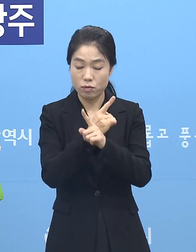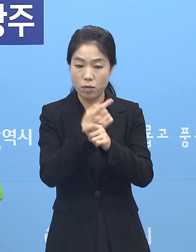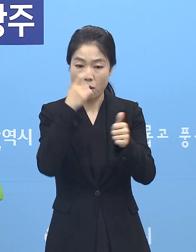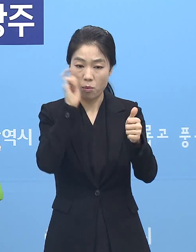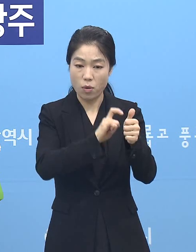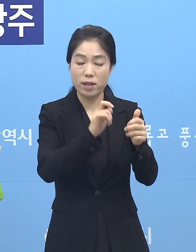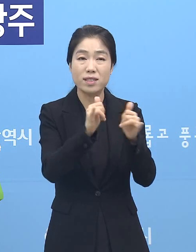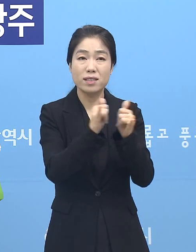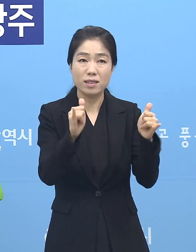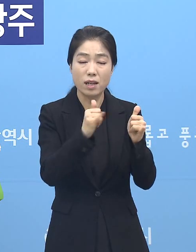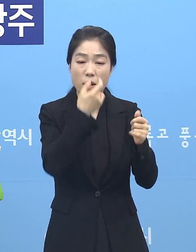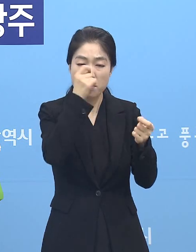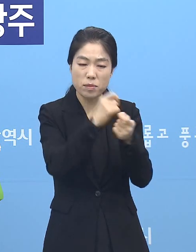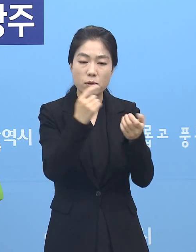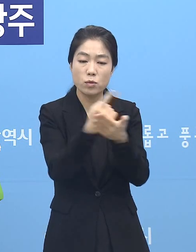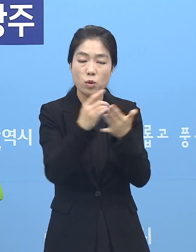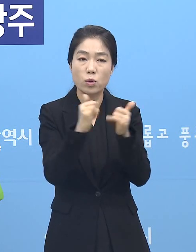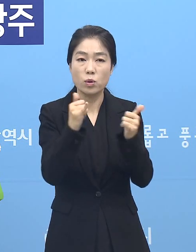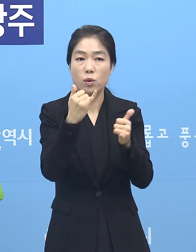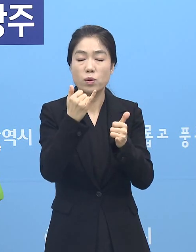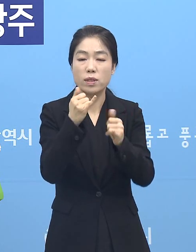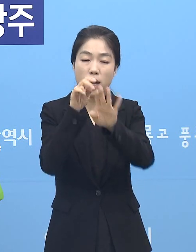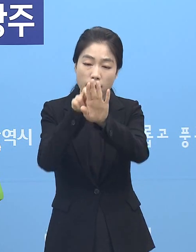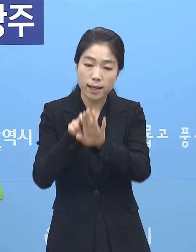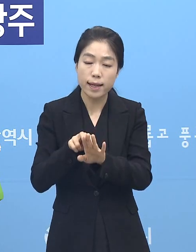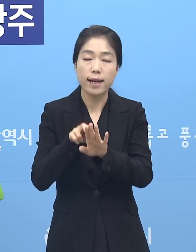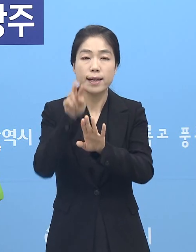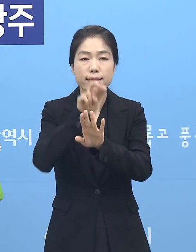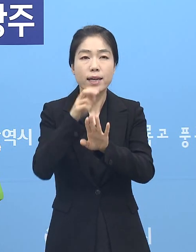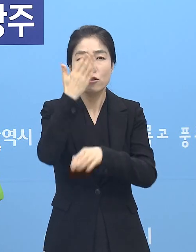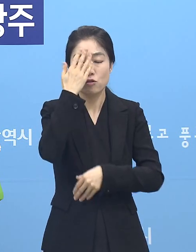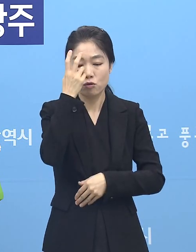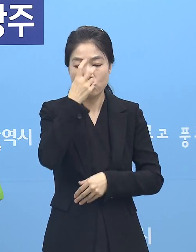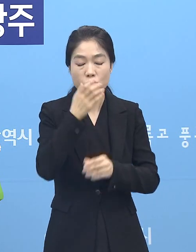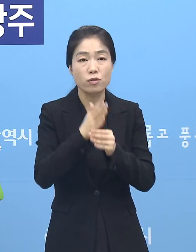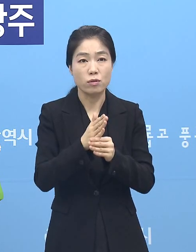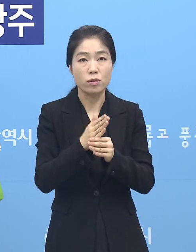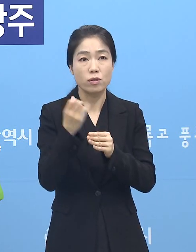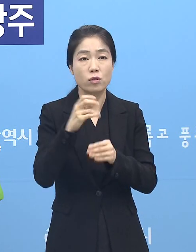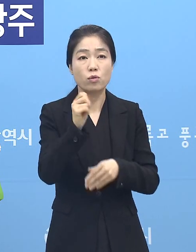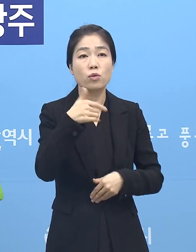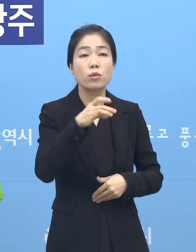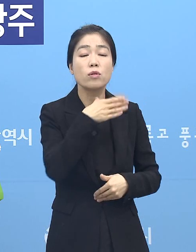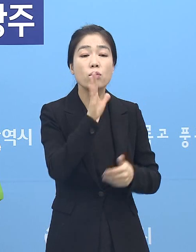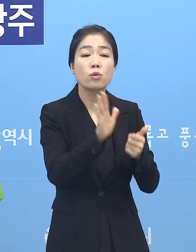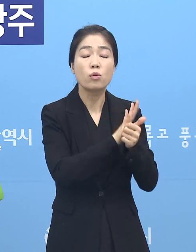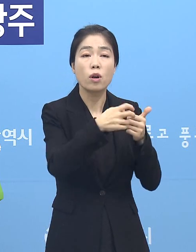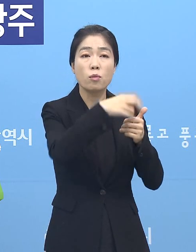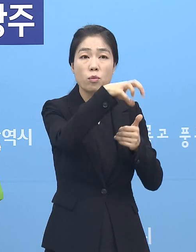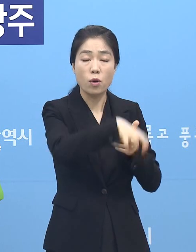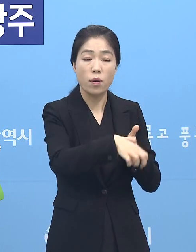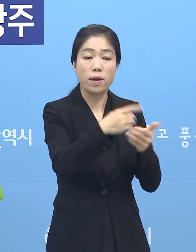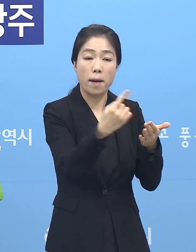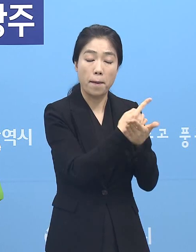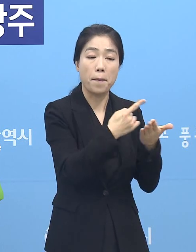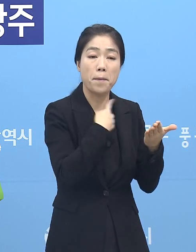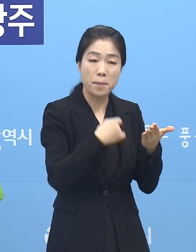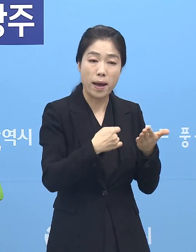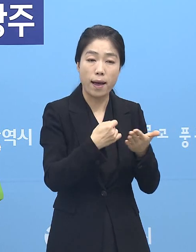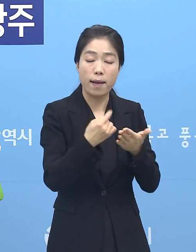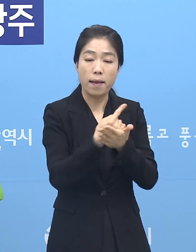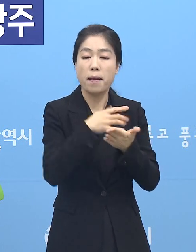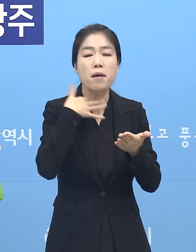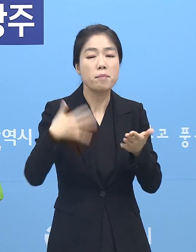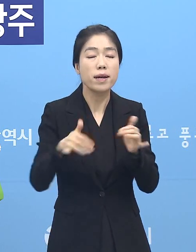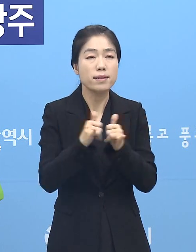밀접 접촉자가 진료가 진행되고 있고 또 효정 요양병원도 접촉자나 비접촉자가 일부 남아있기